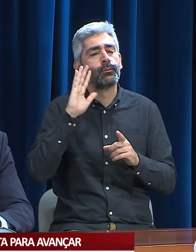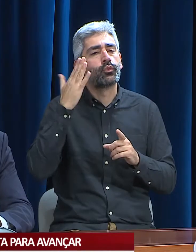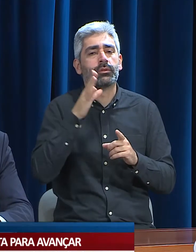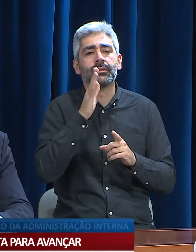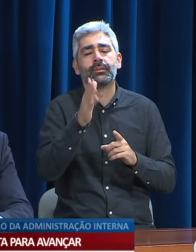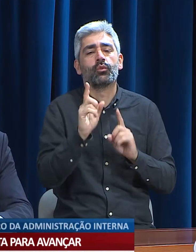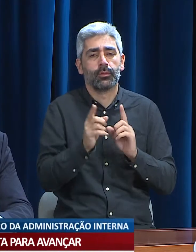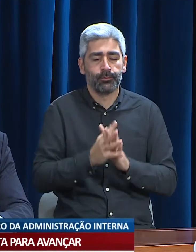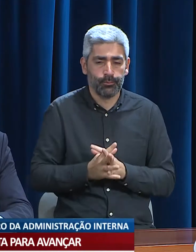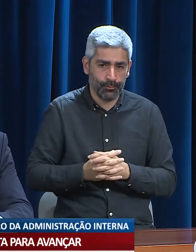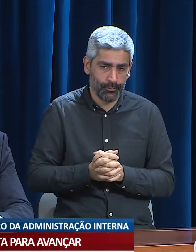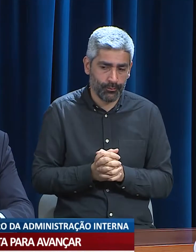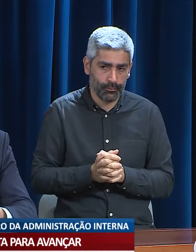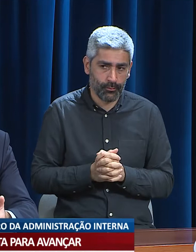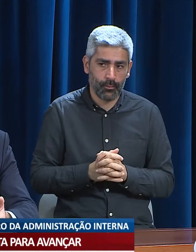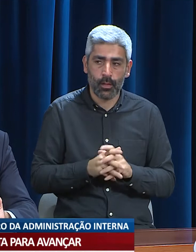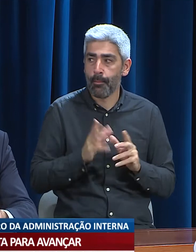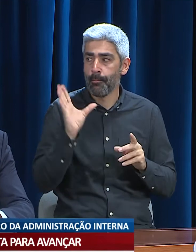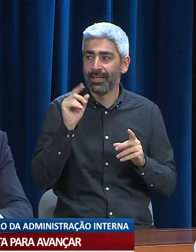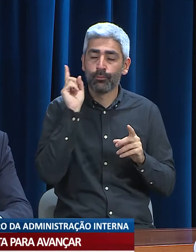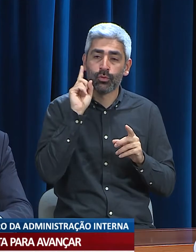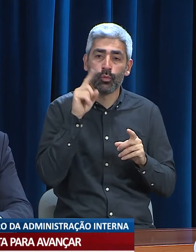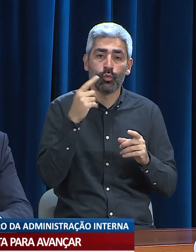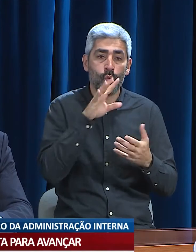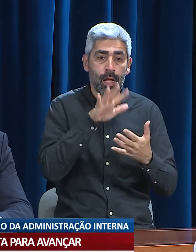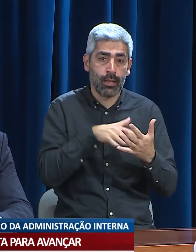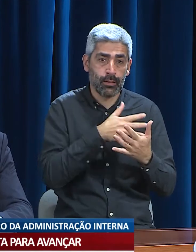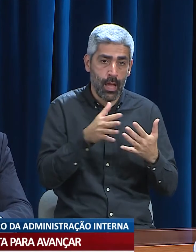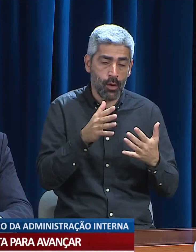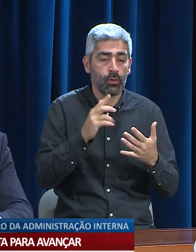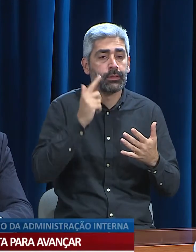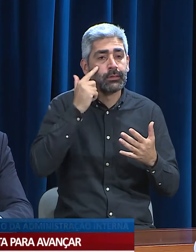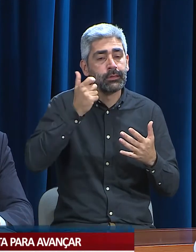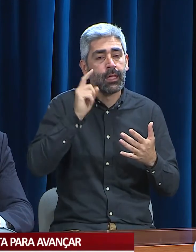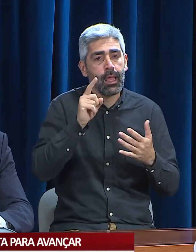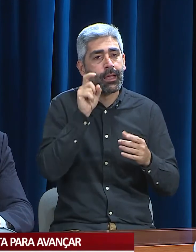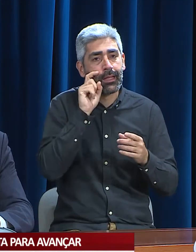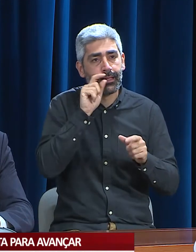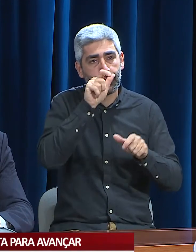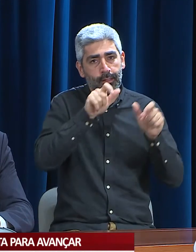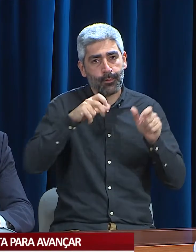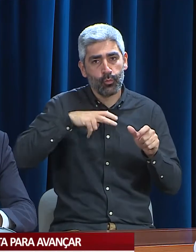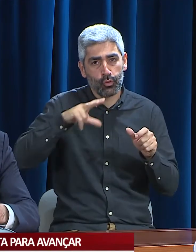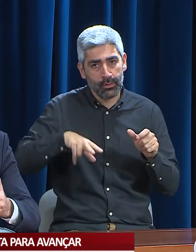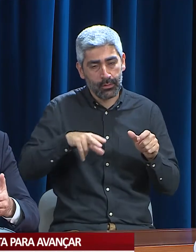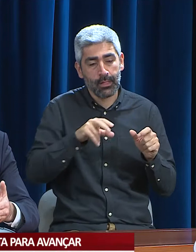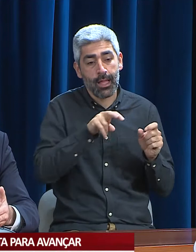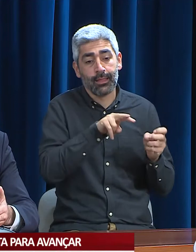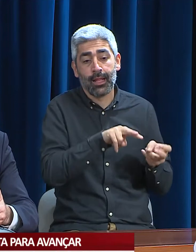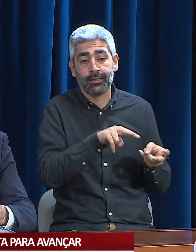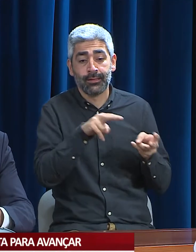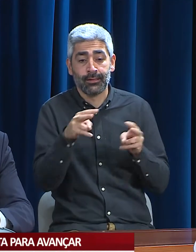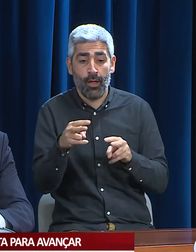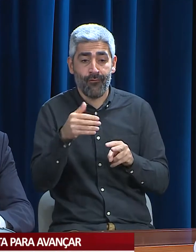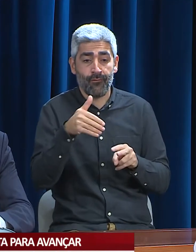Mais importante do que o calendário é mesmo garantir aos portugueses que a transição que